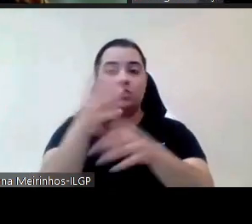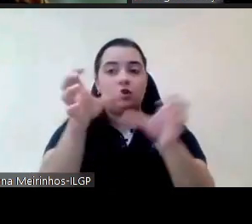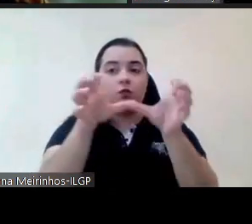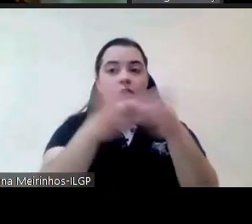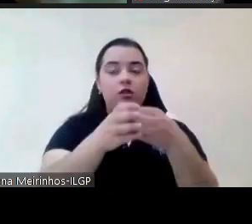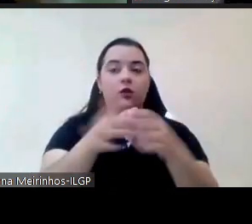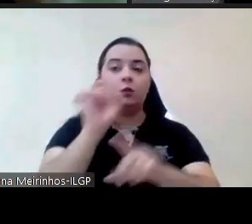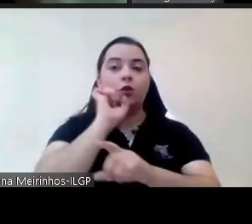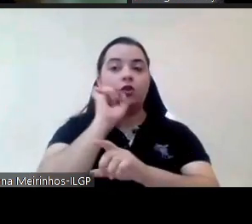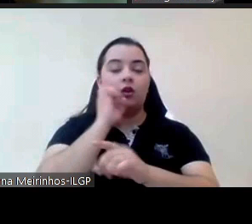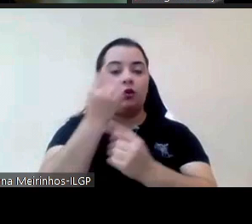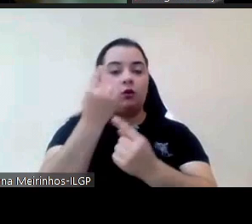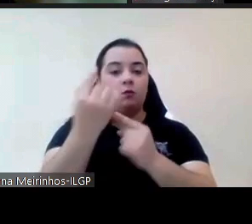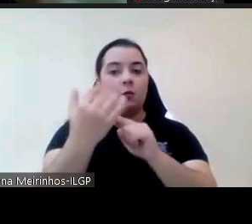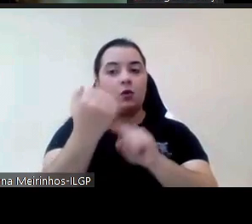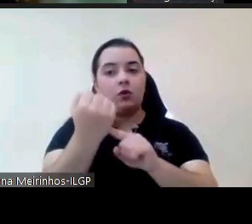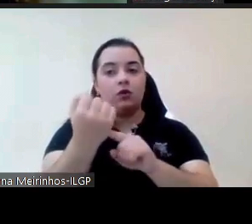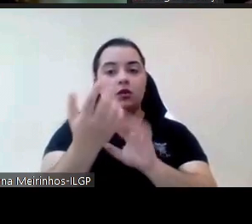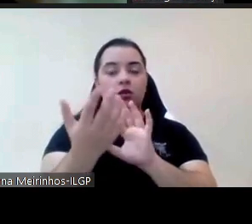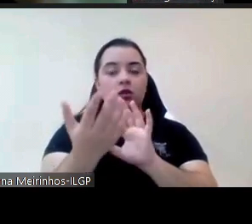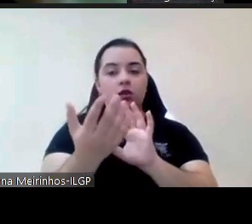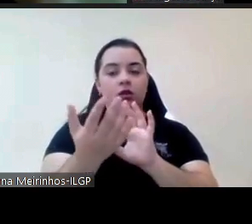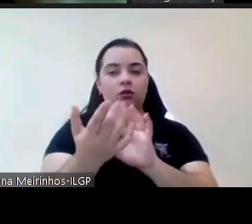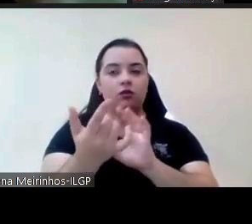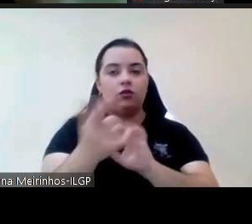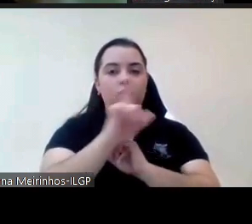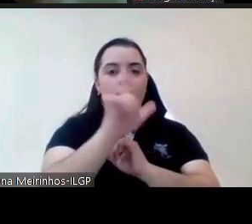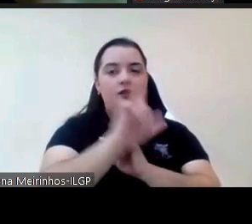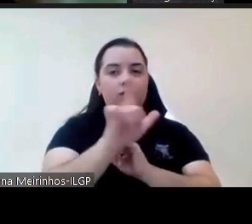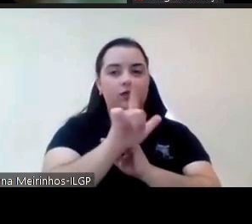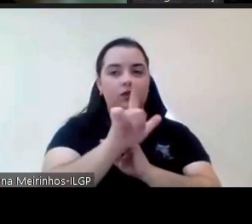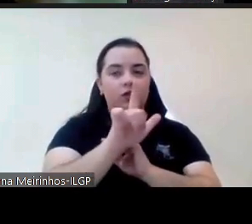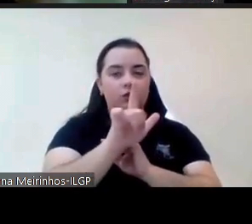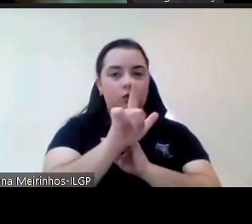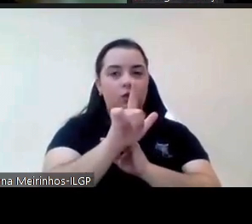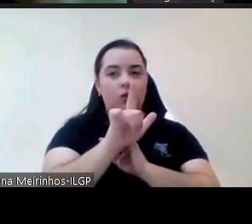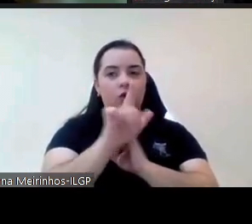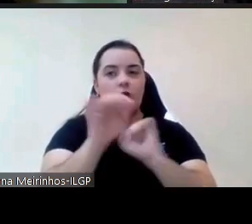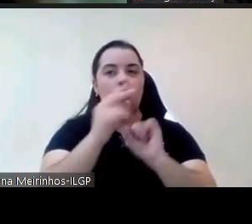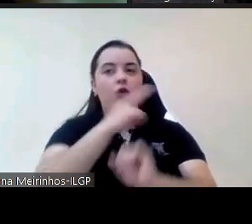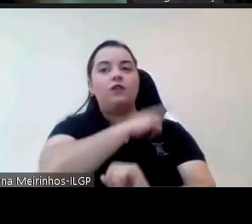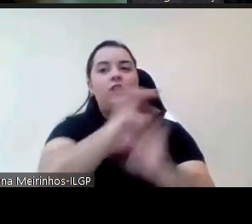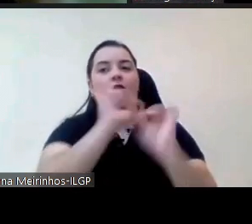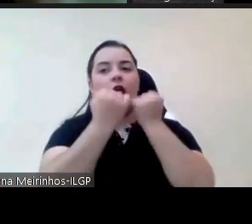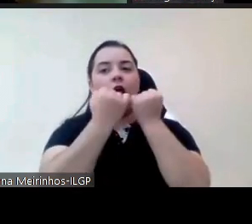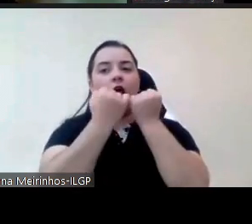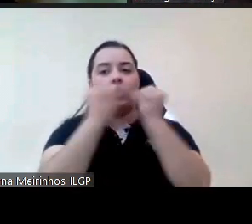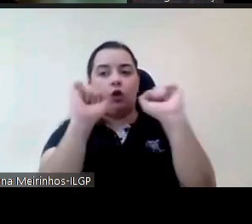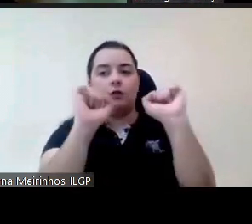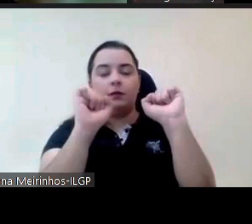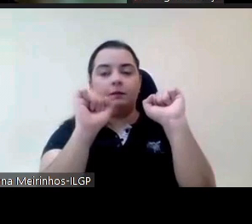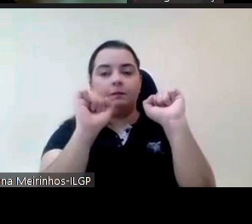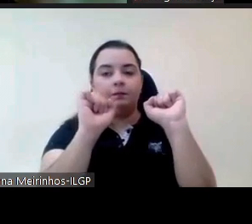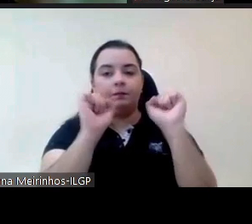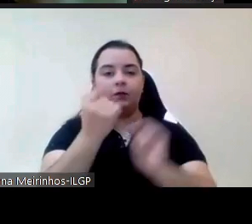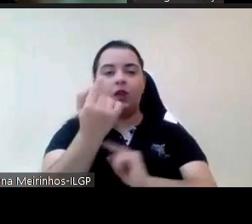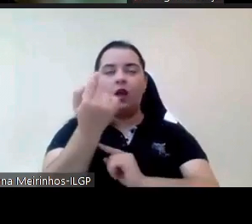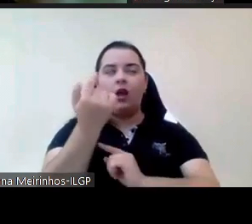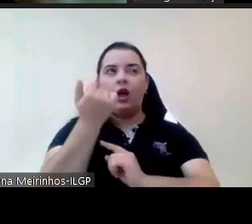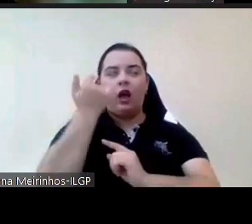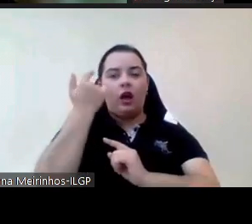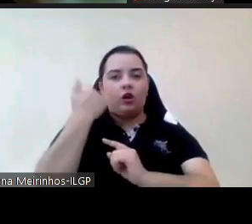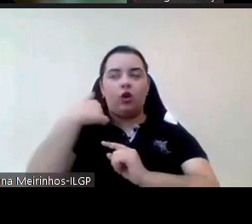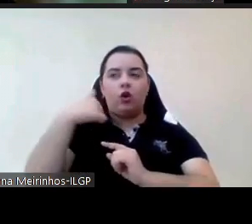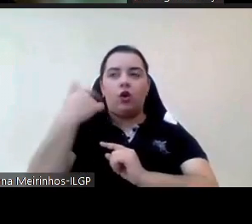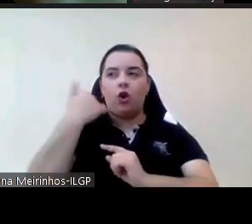foi com a Universidade Autónoma de Lisboa ainda outro dia tivemos essa estivemos a recordar esses momentos porque foi